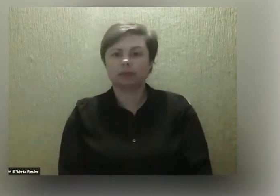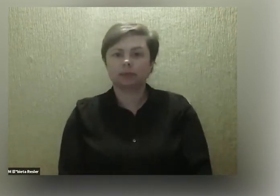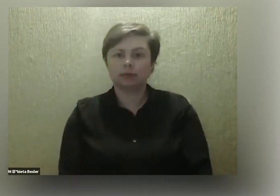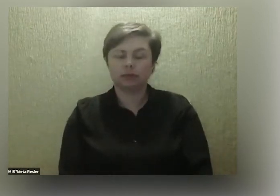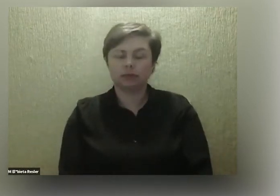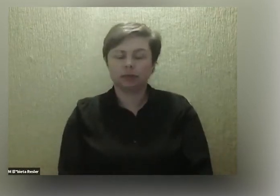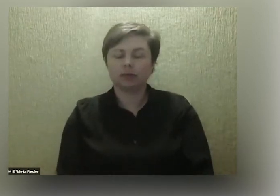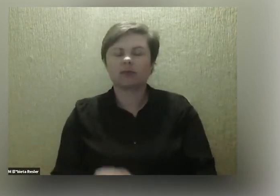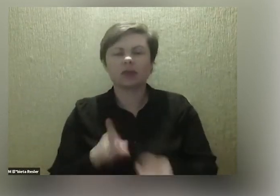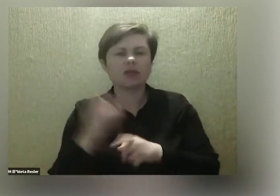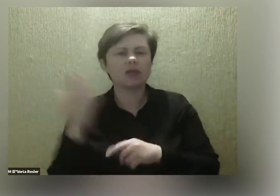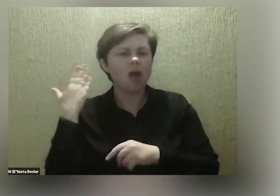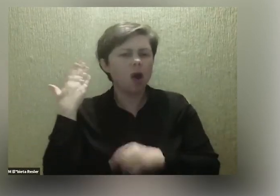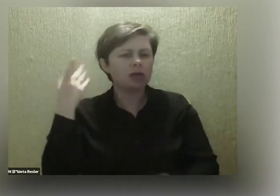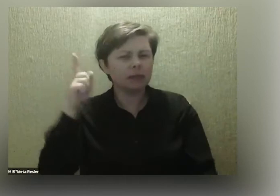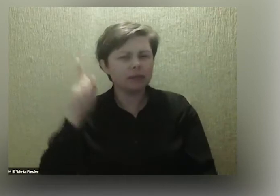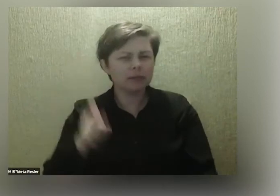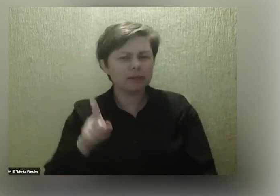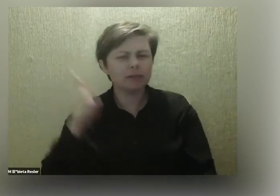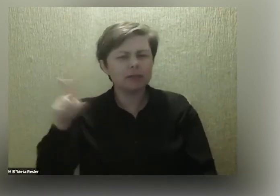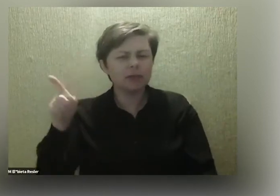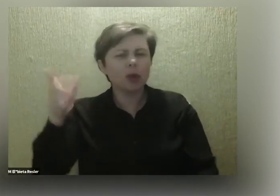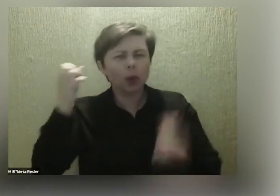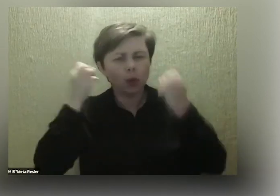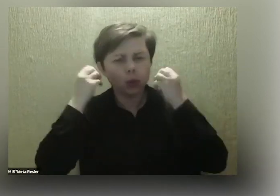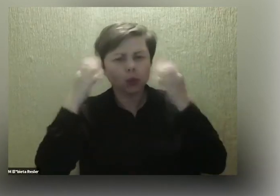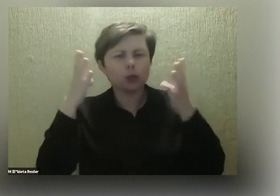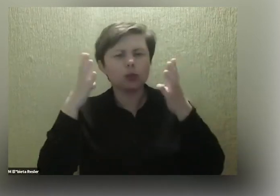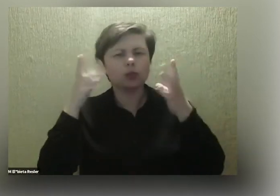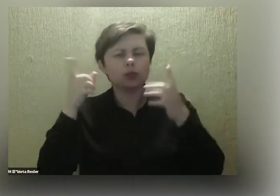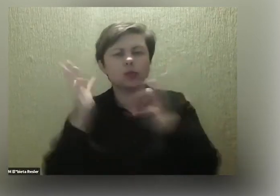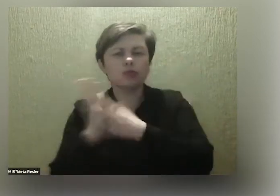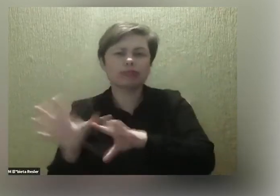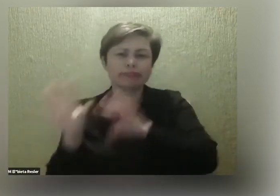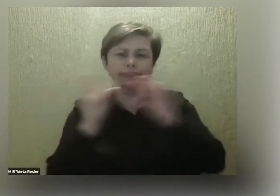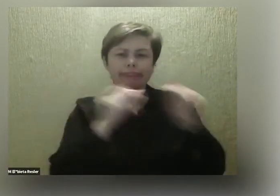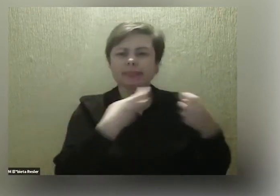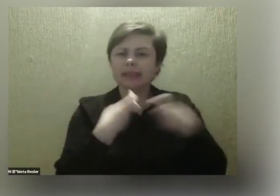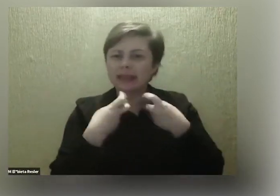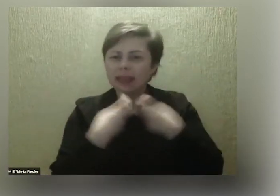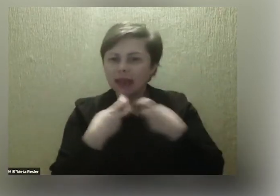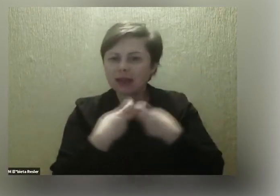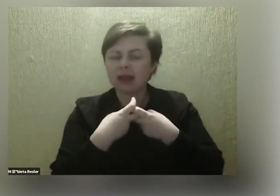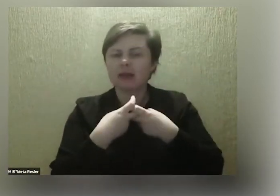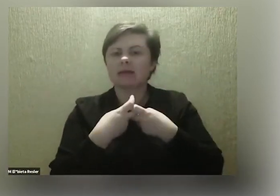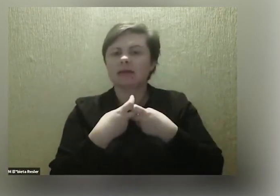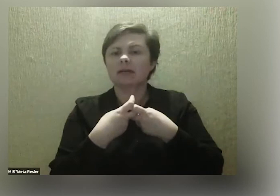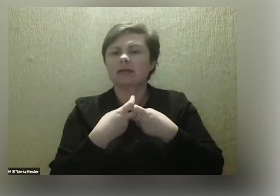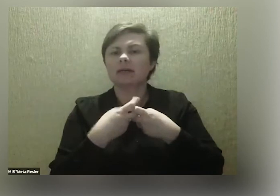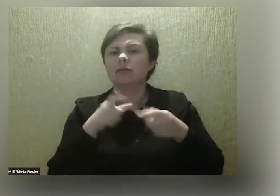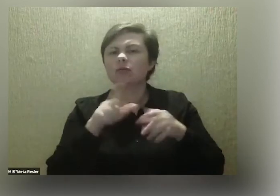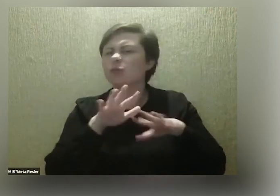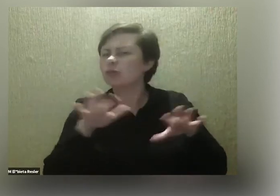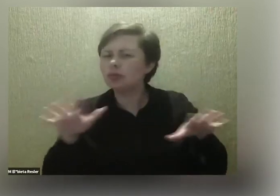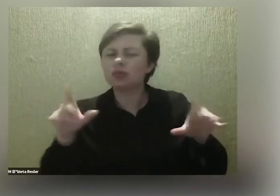Też w ostatnich miesiącach ta kultura w dużej mierze przeniosła się do sieci. Pojawiło się